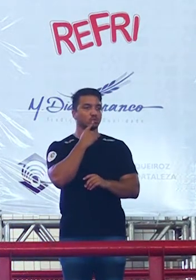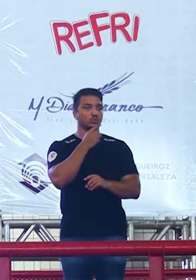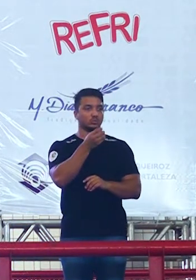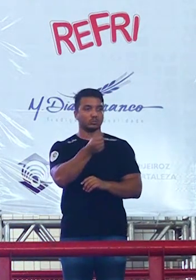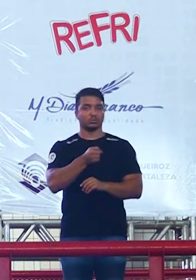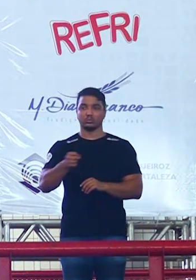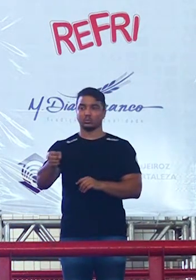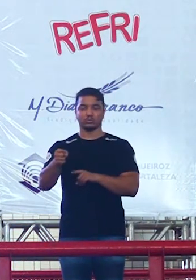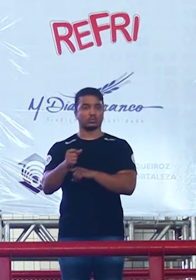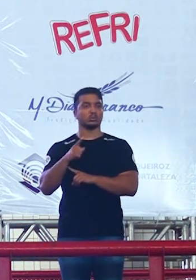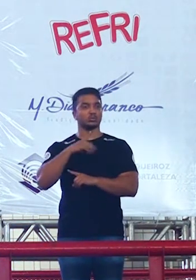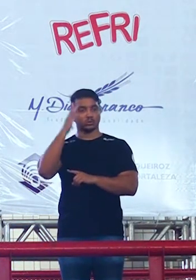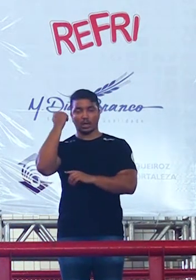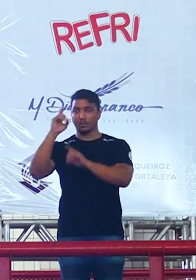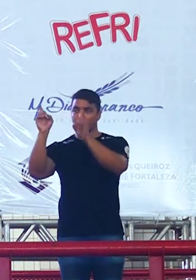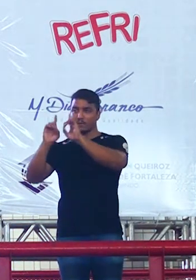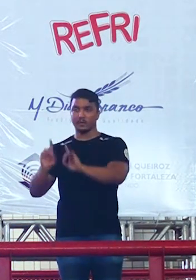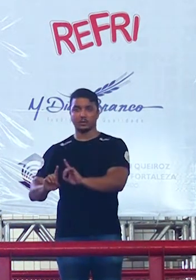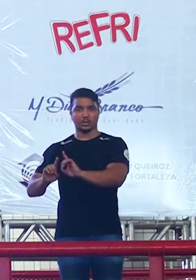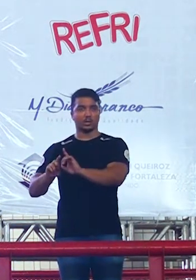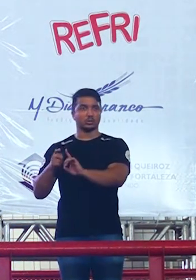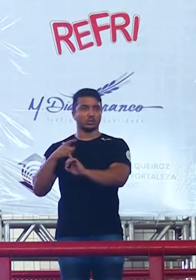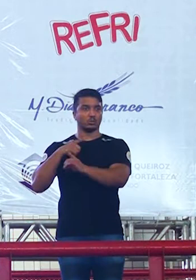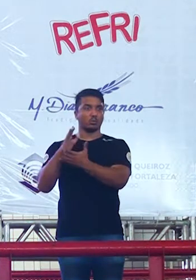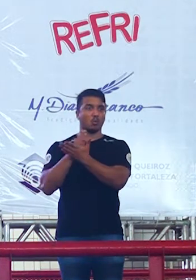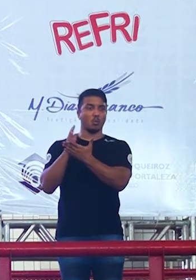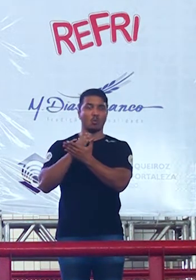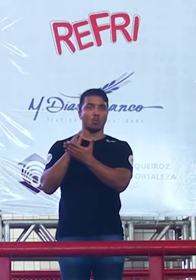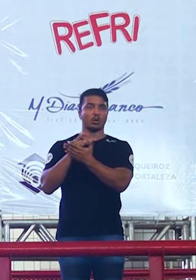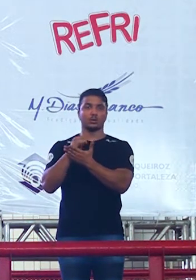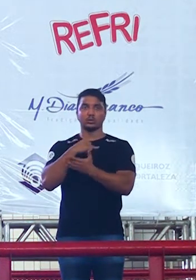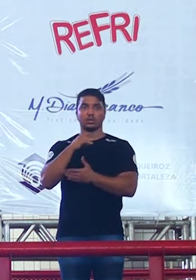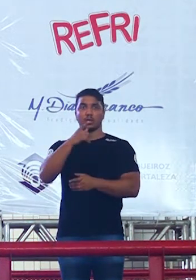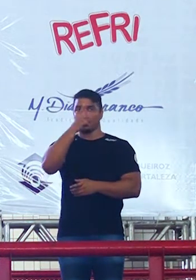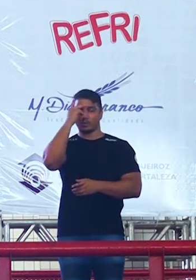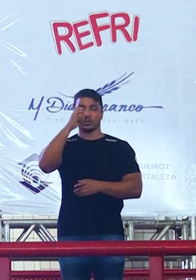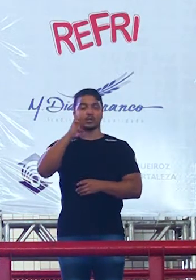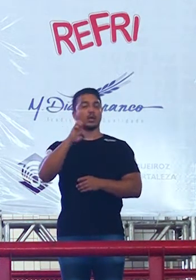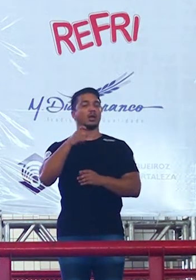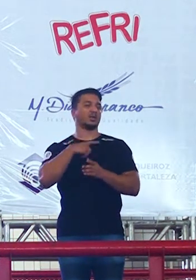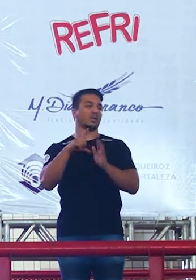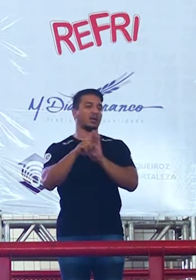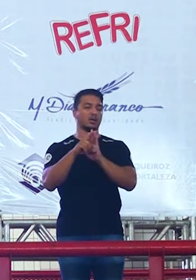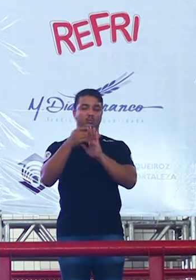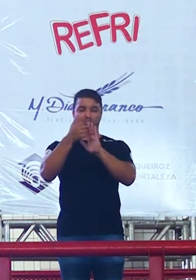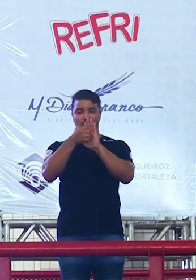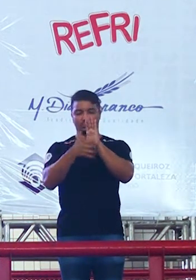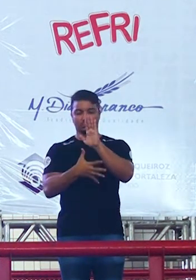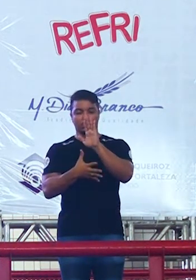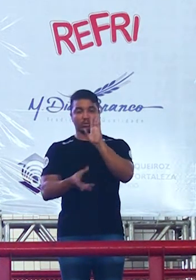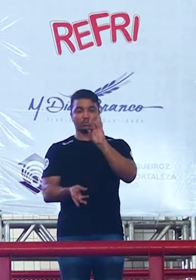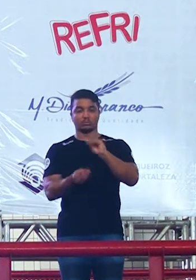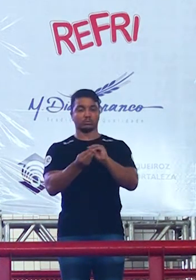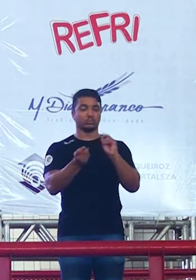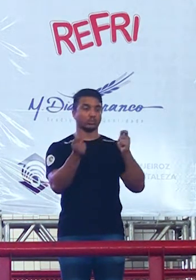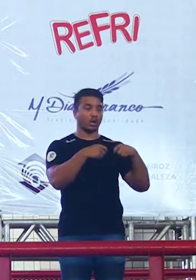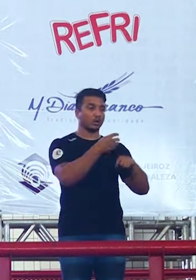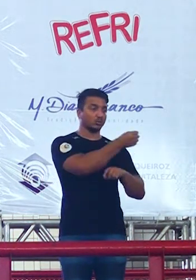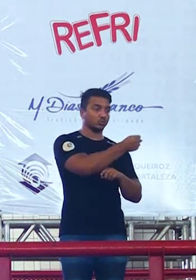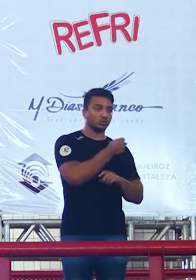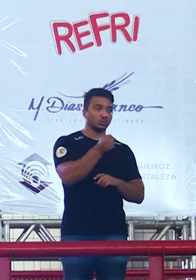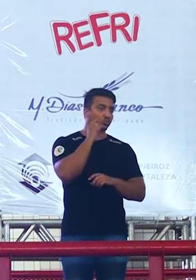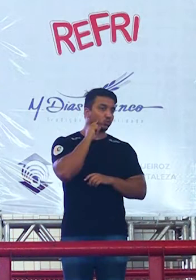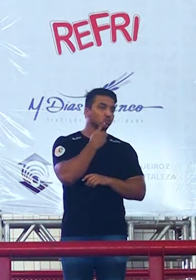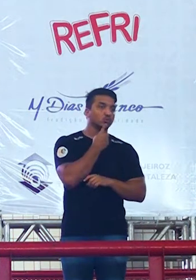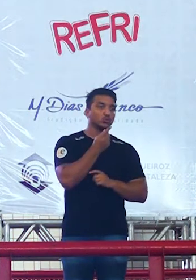coisa sobre deficiência pra falar na redação não existe o estatuto da pessoa com deficiência encaixava e puxava pra